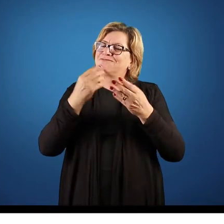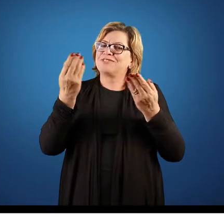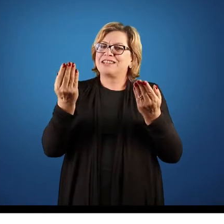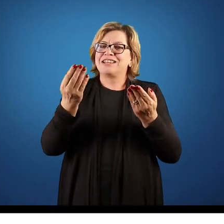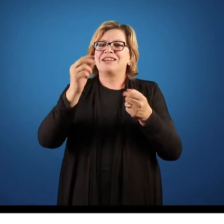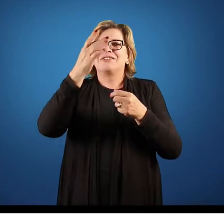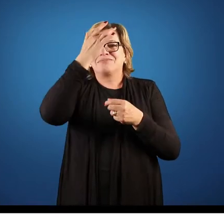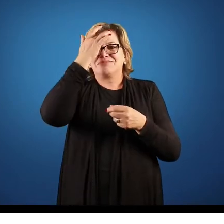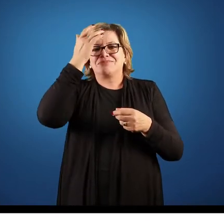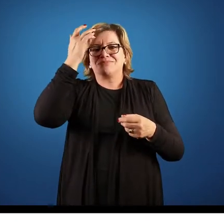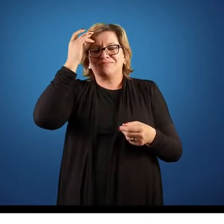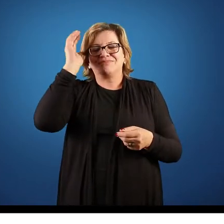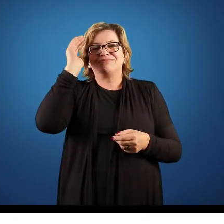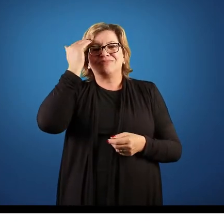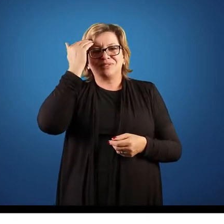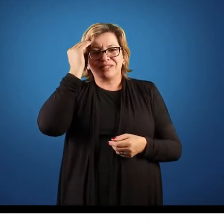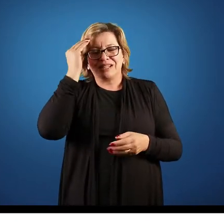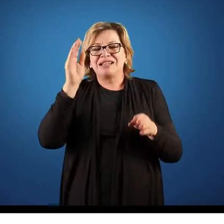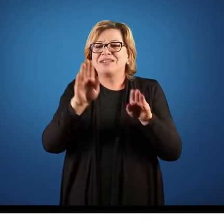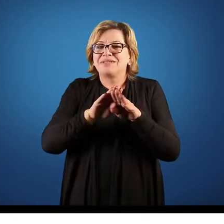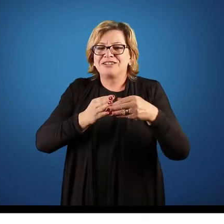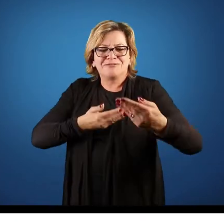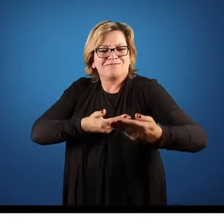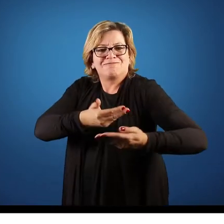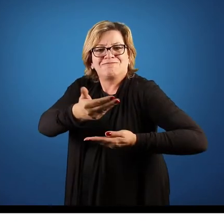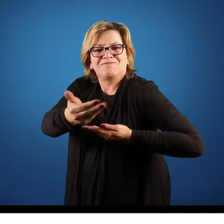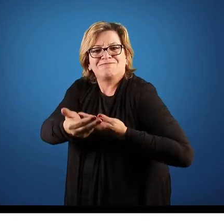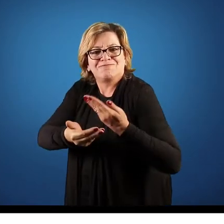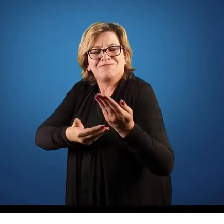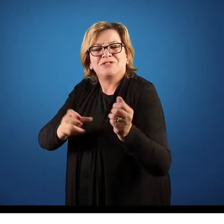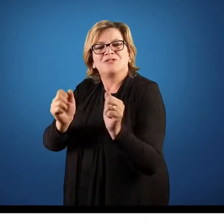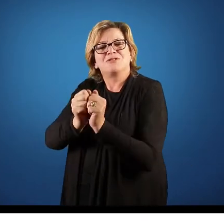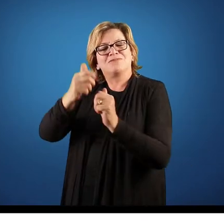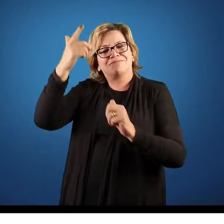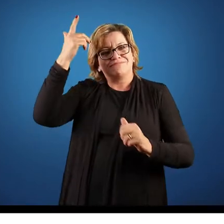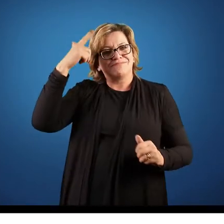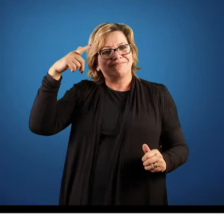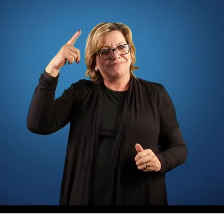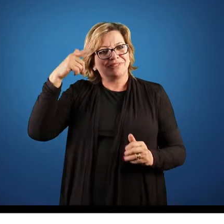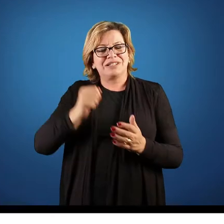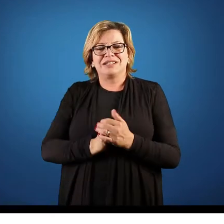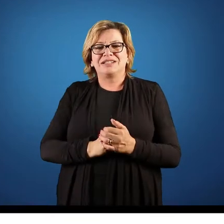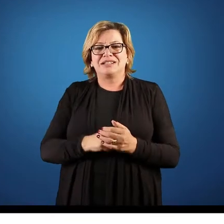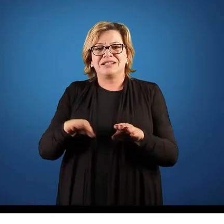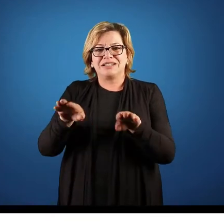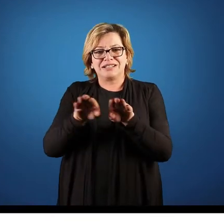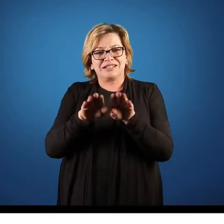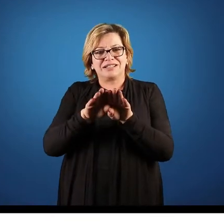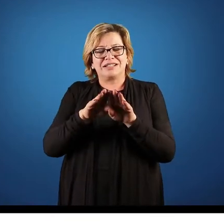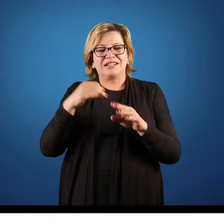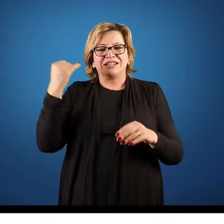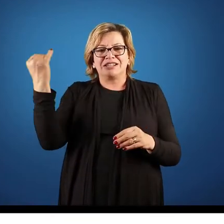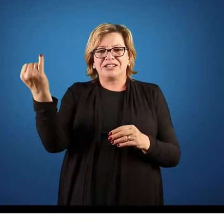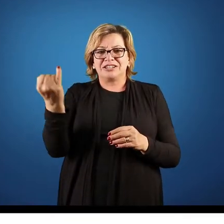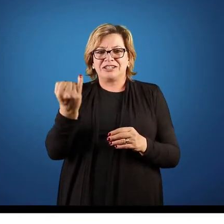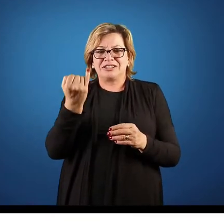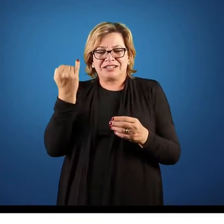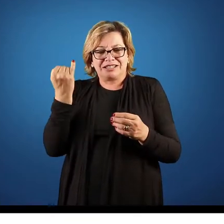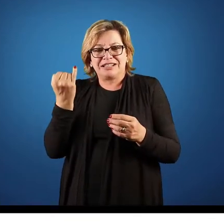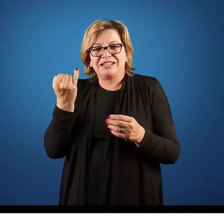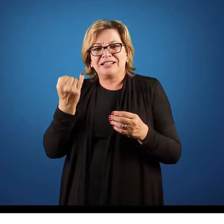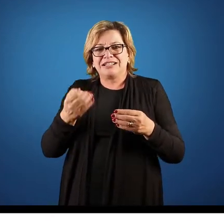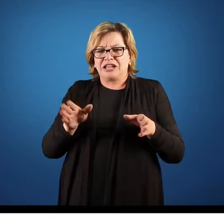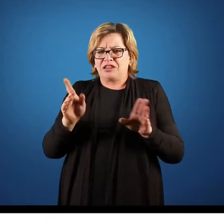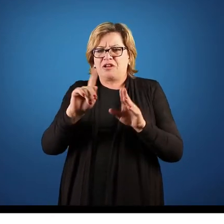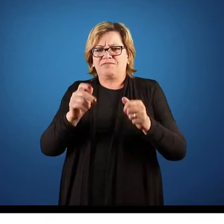possam realmente entender e interagir junto com este líder, né. É muito importante também a abertura. Agora, nós